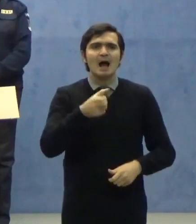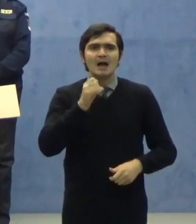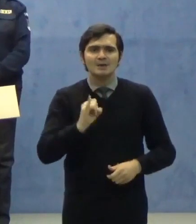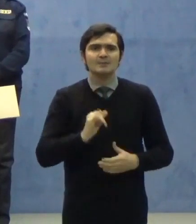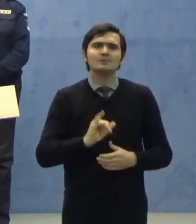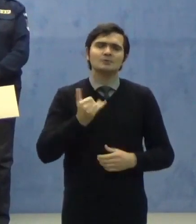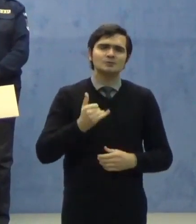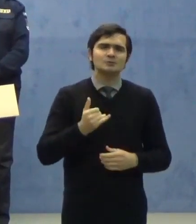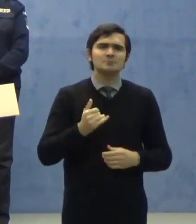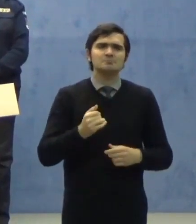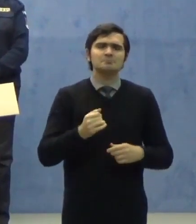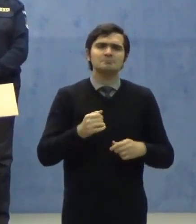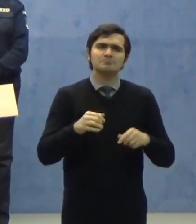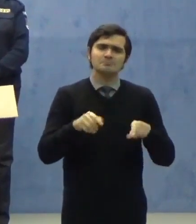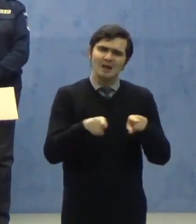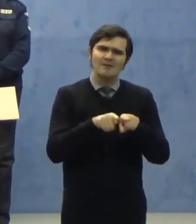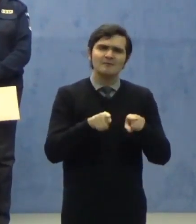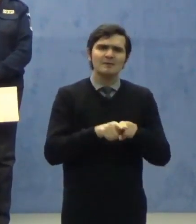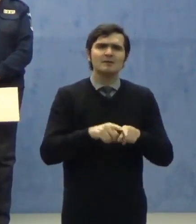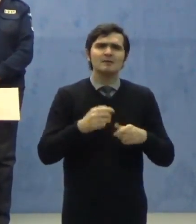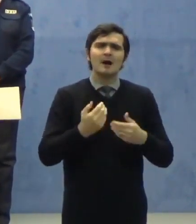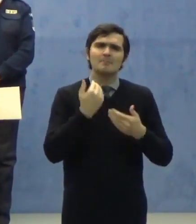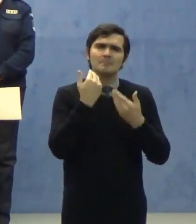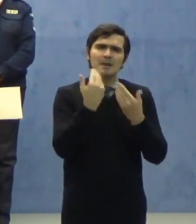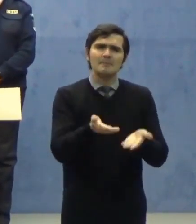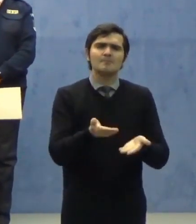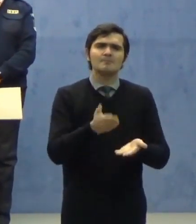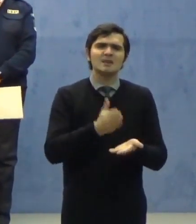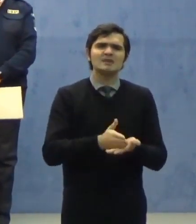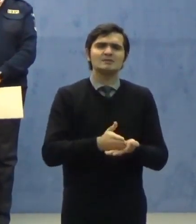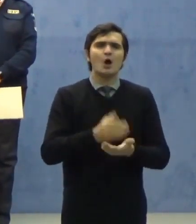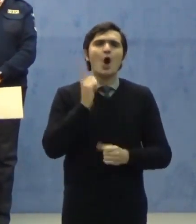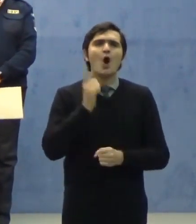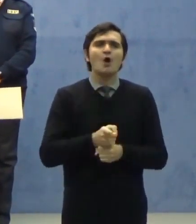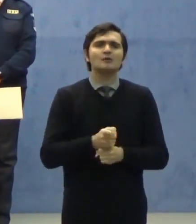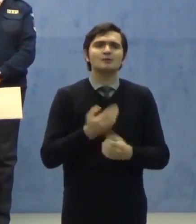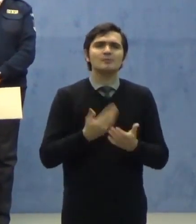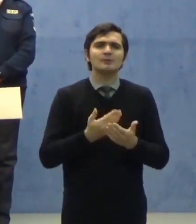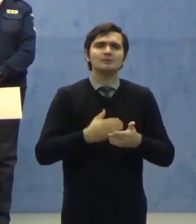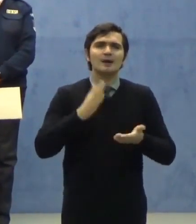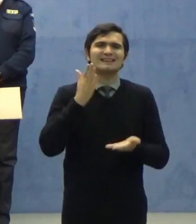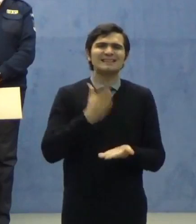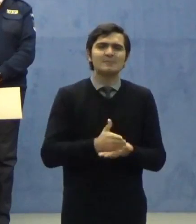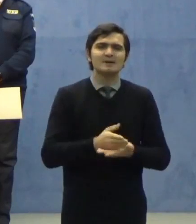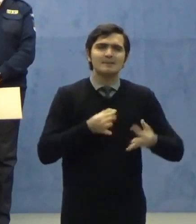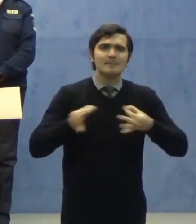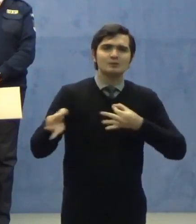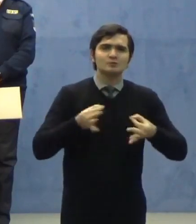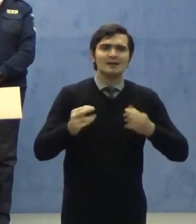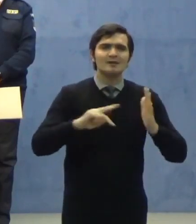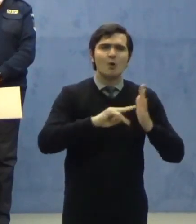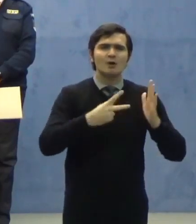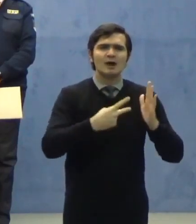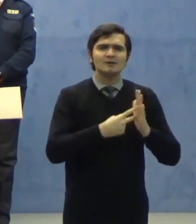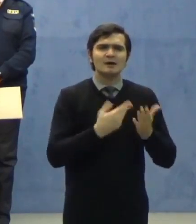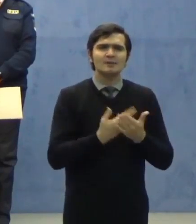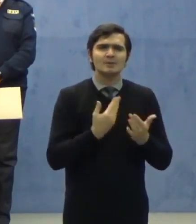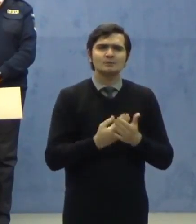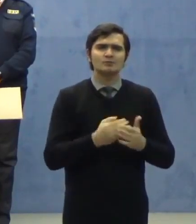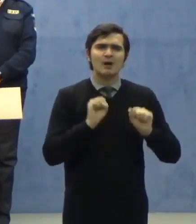am emis ordinul pentru stabilirea măsurilor organizatorice pentru impunerea